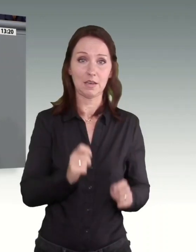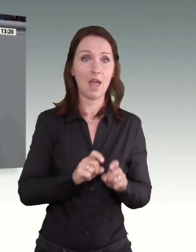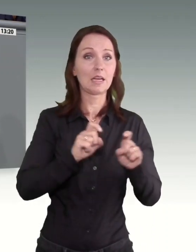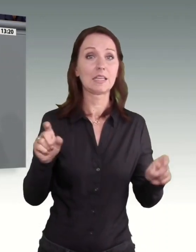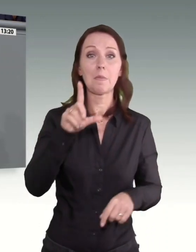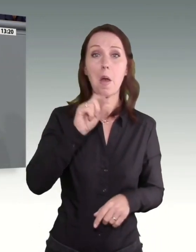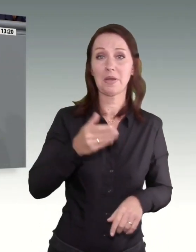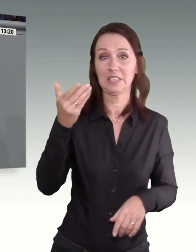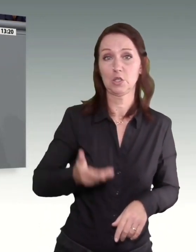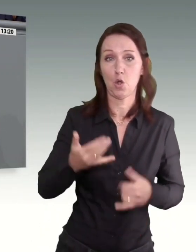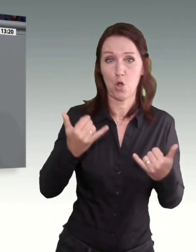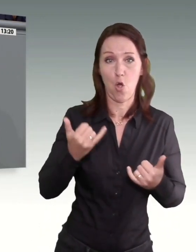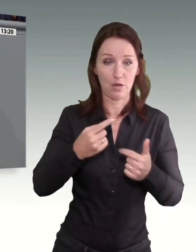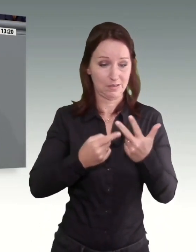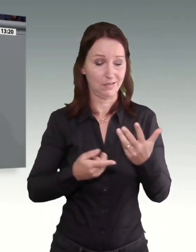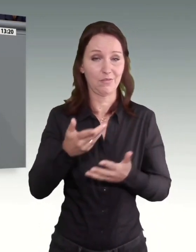die vermeintliche